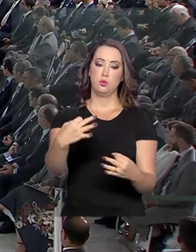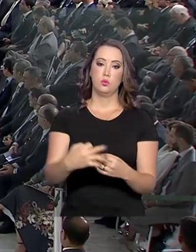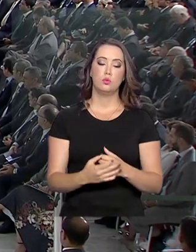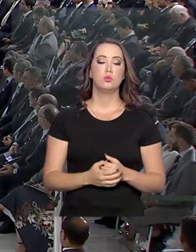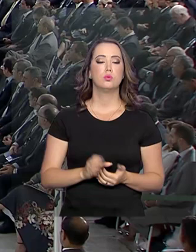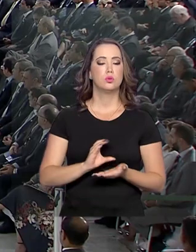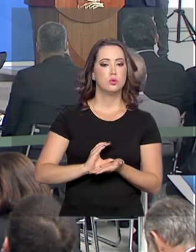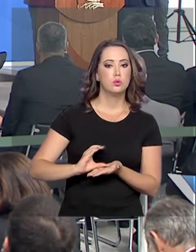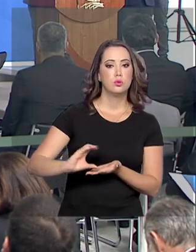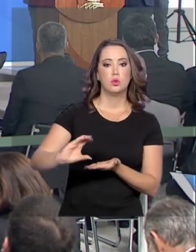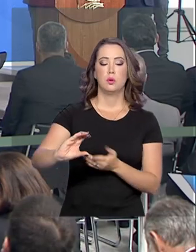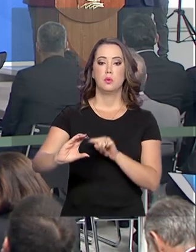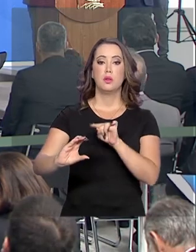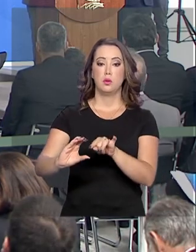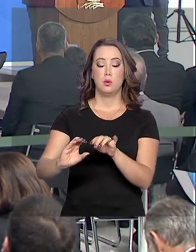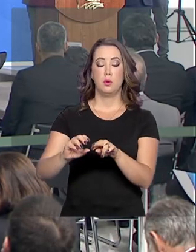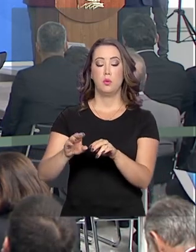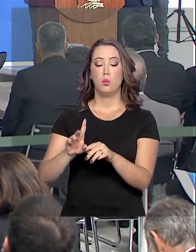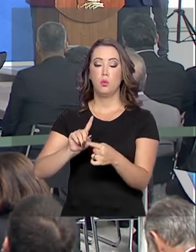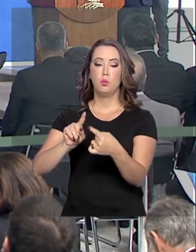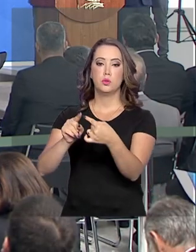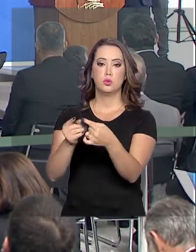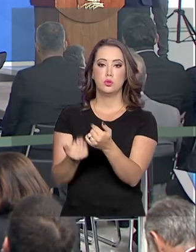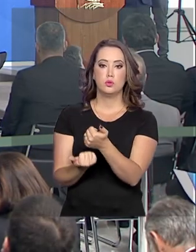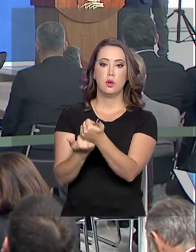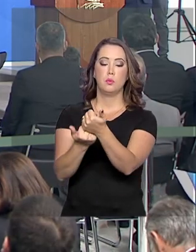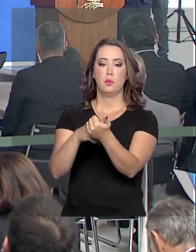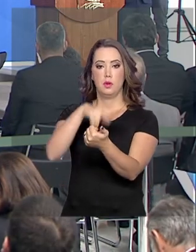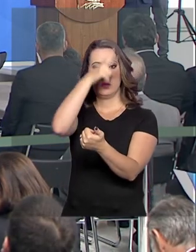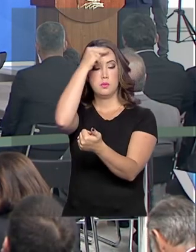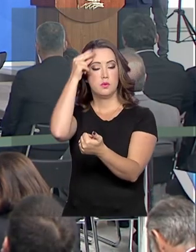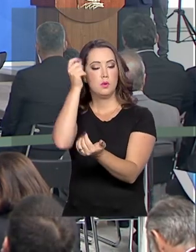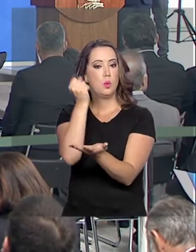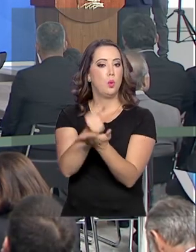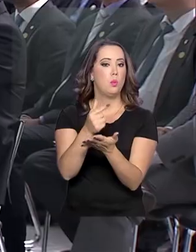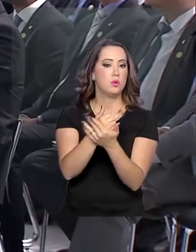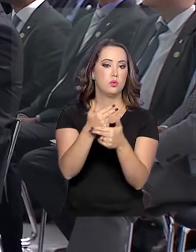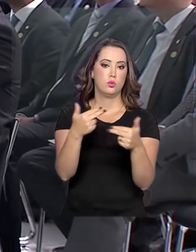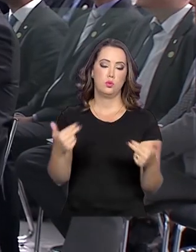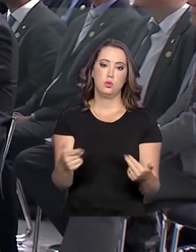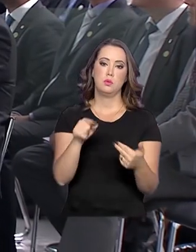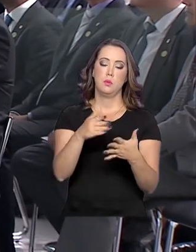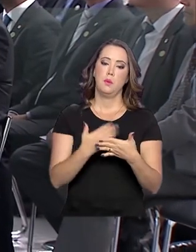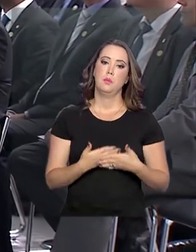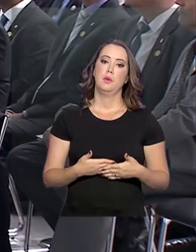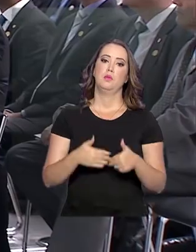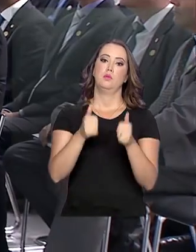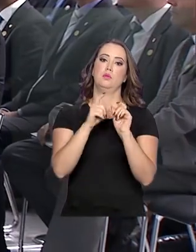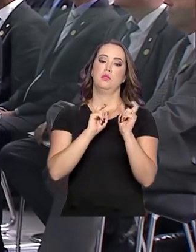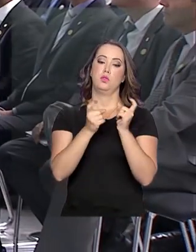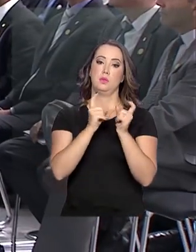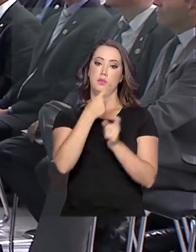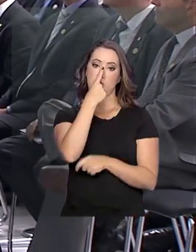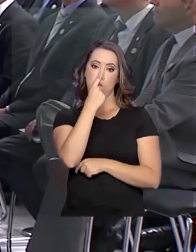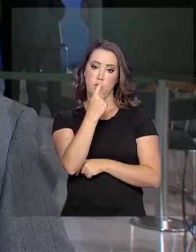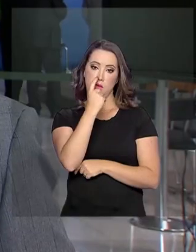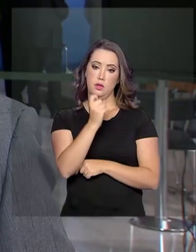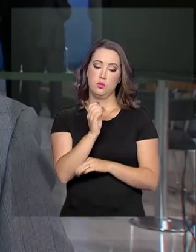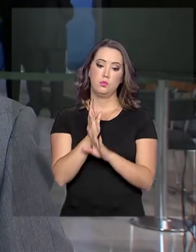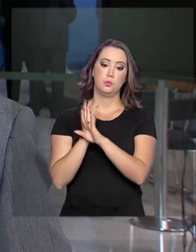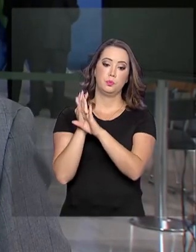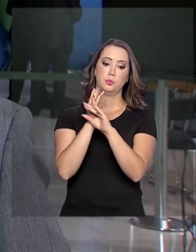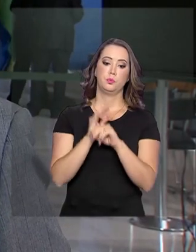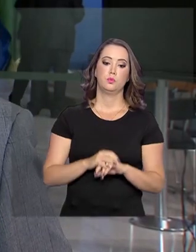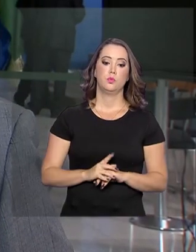complementar o orçamento das prefeituras para a compra de materiais e equipamentos para melhorar a gestão do lixo nos municípios.